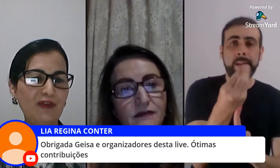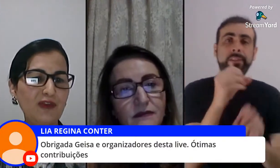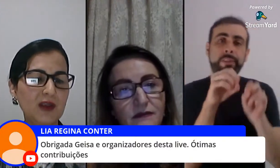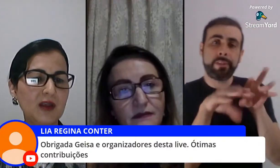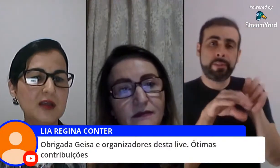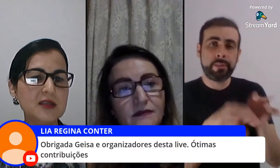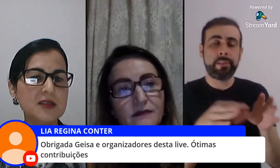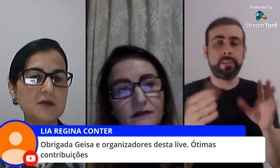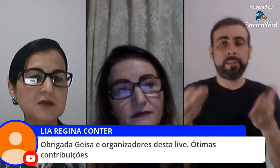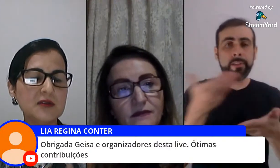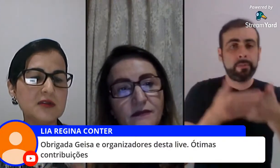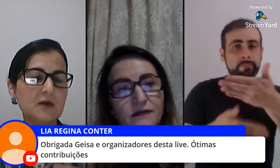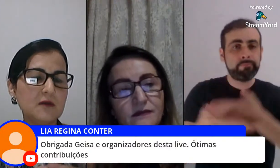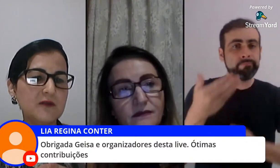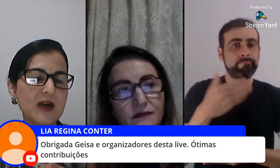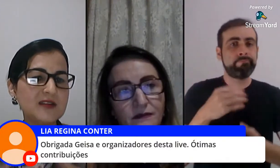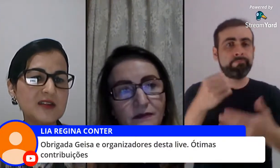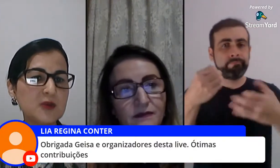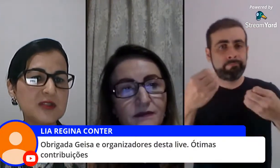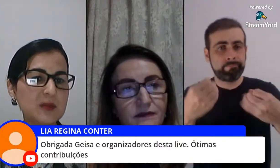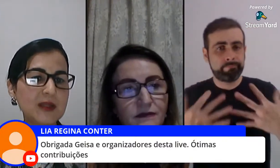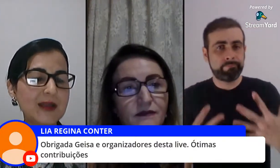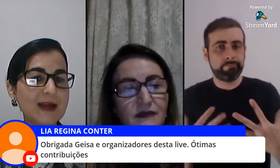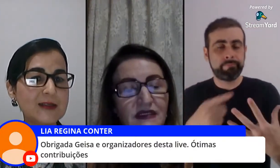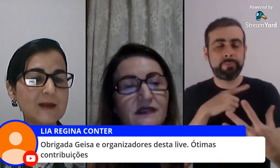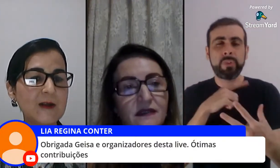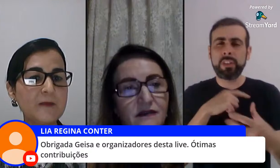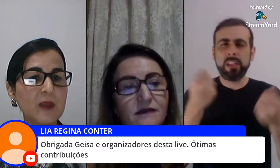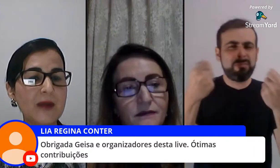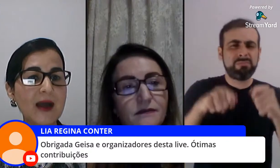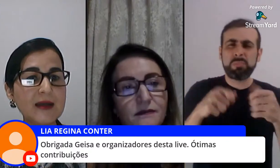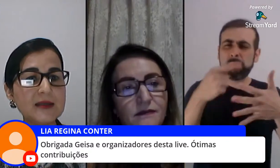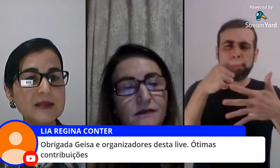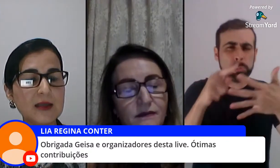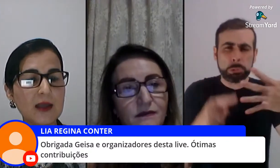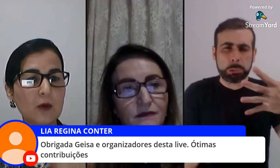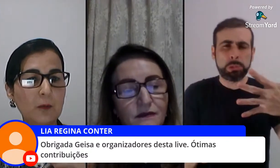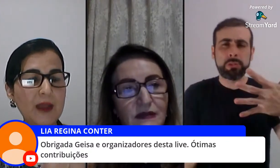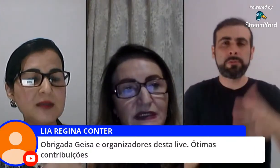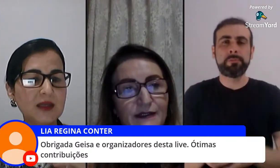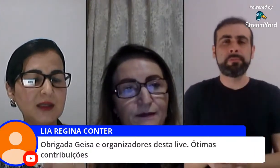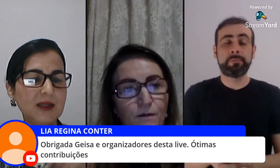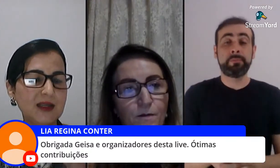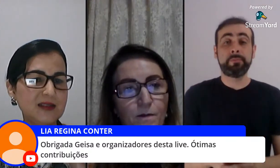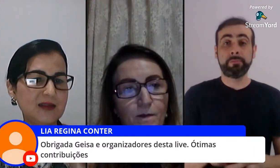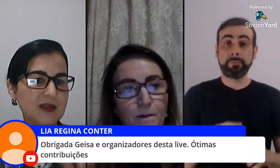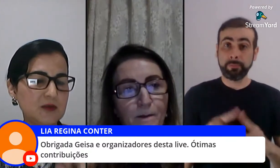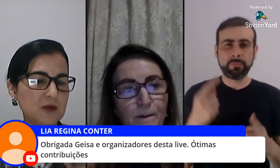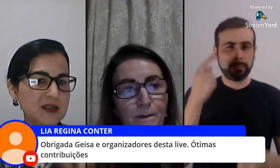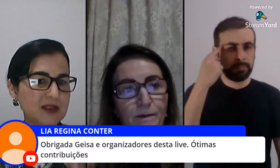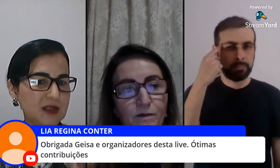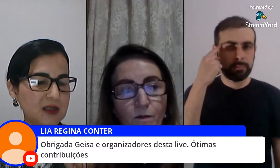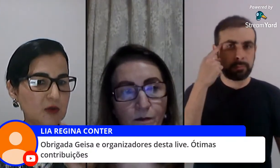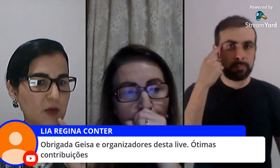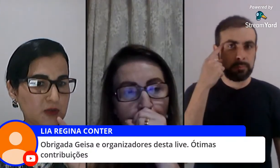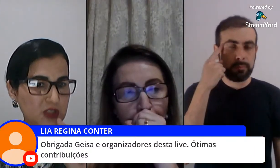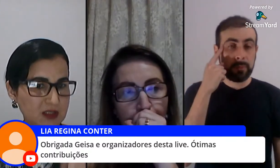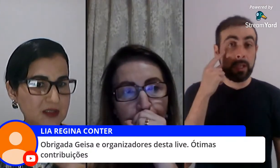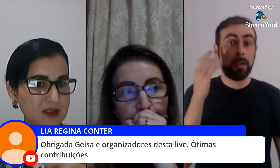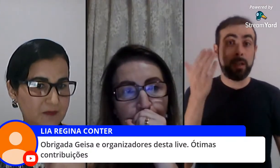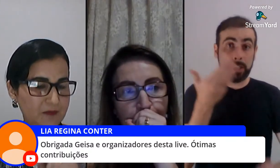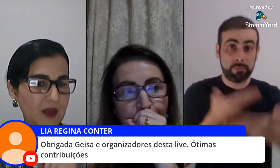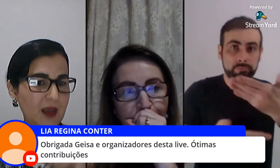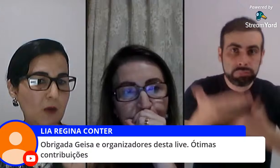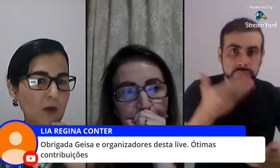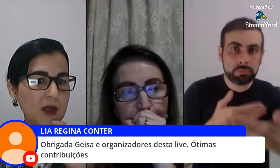enfim são são várias as possibilidades mas eu penso ainda que as interações das crianças como eu